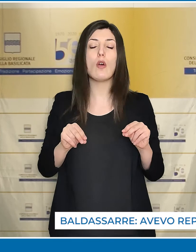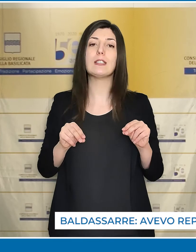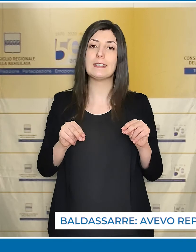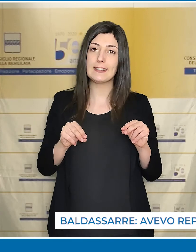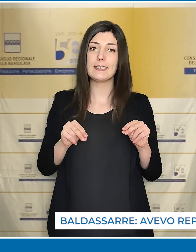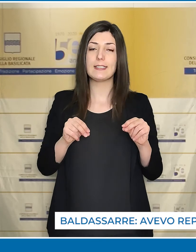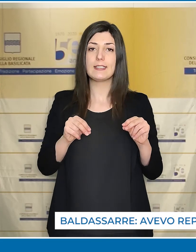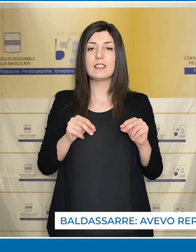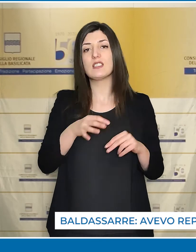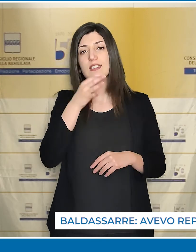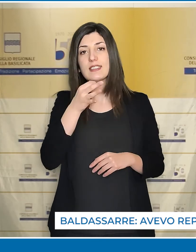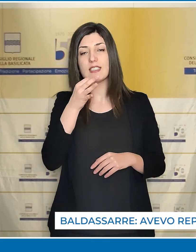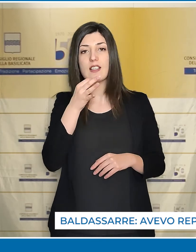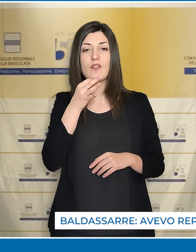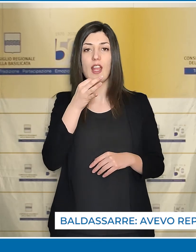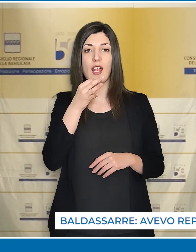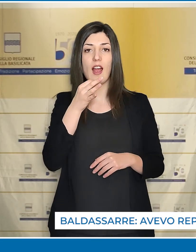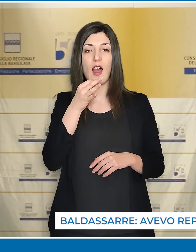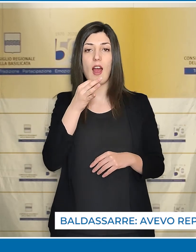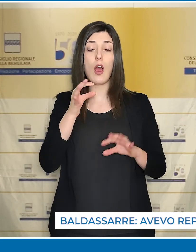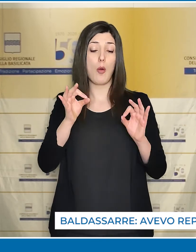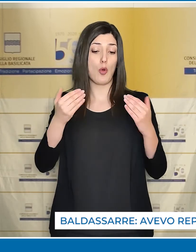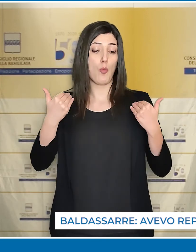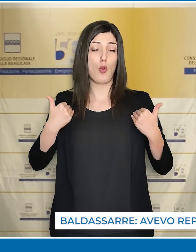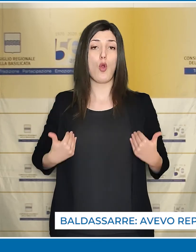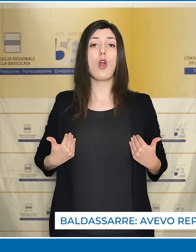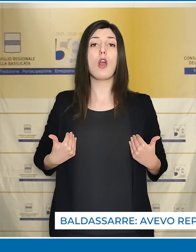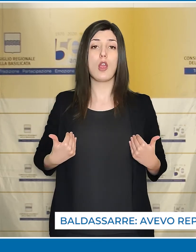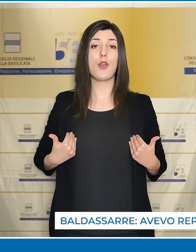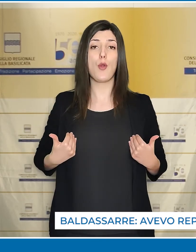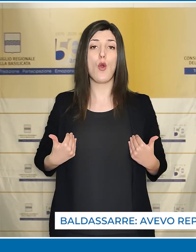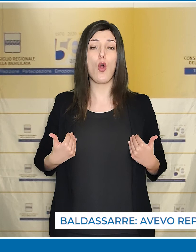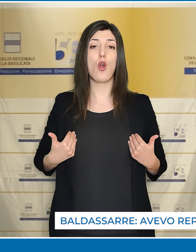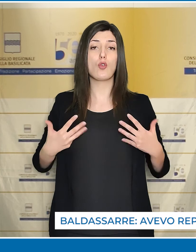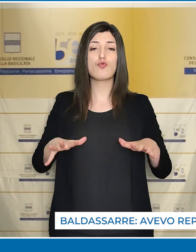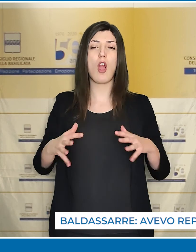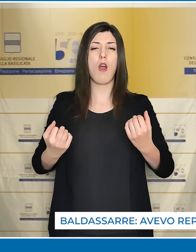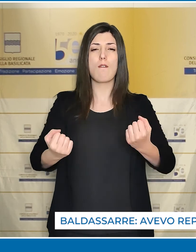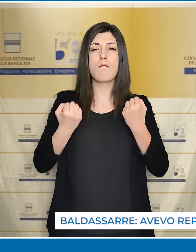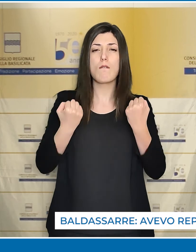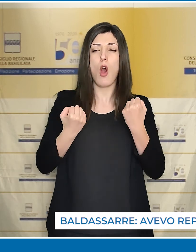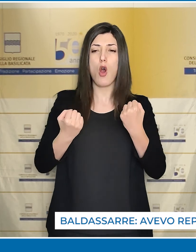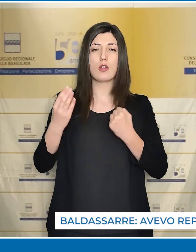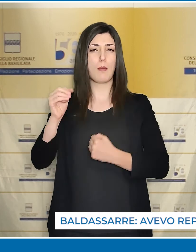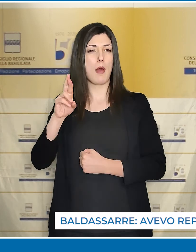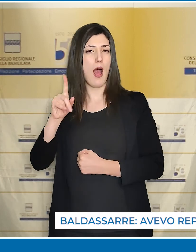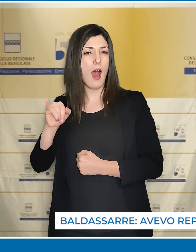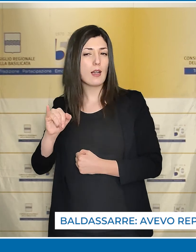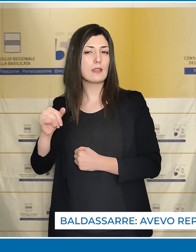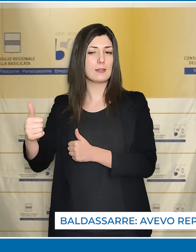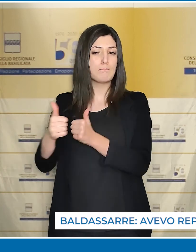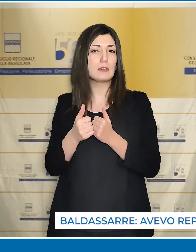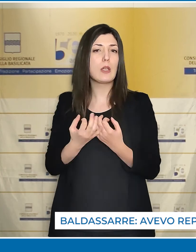si ritiene che le azioni messe in campo dal sottoscritto e sostenute con forza dal Presidente